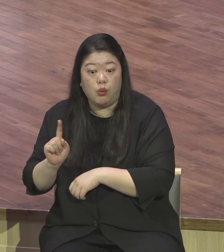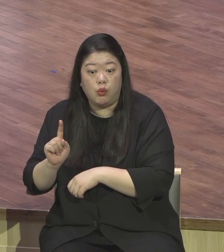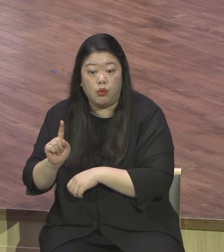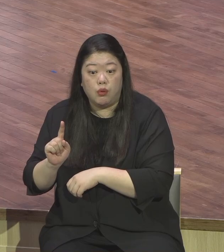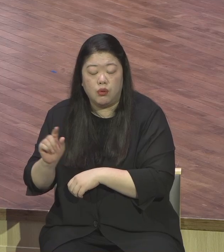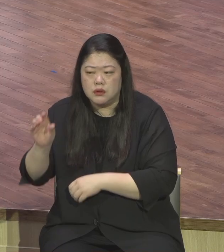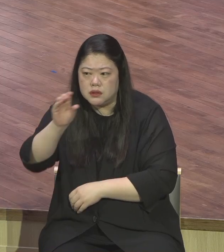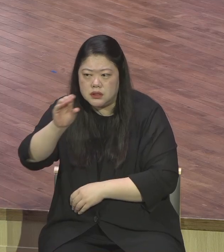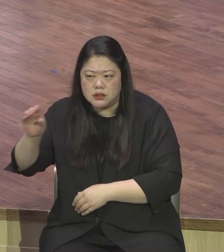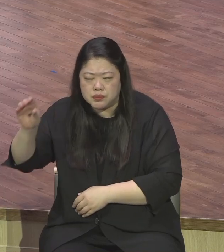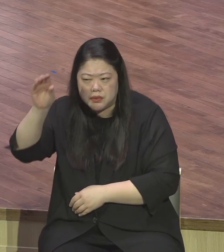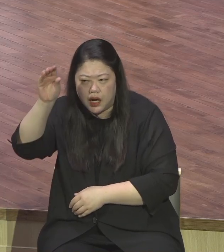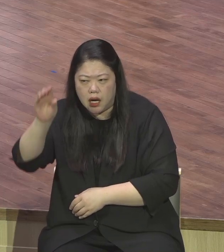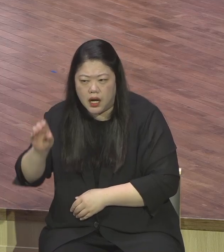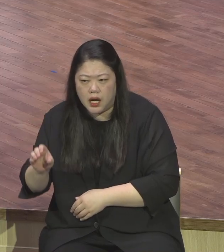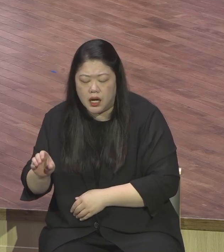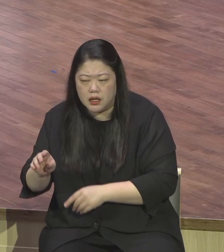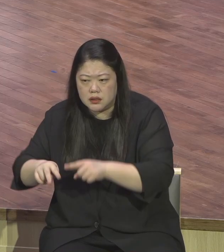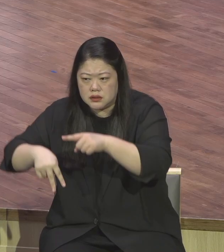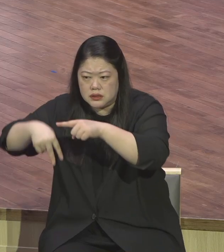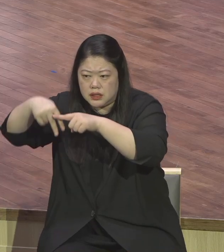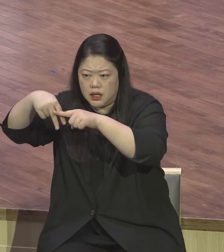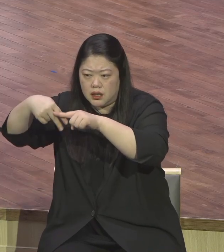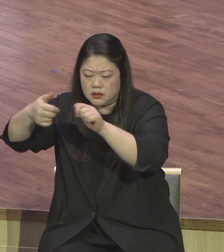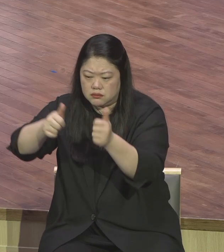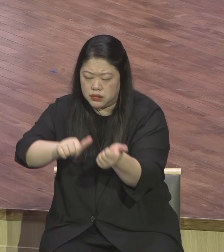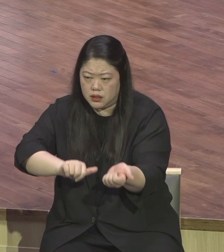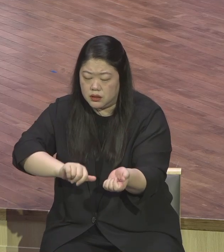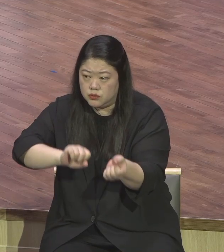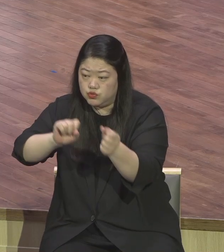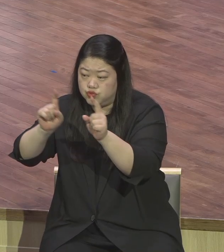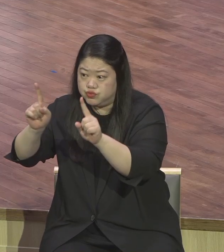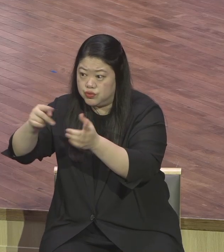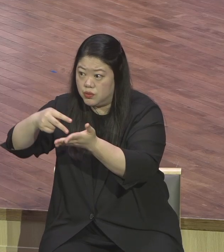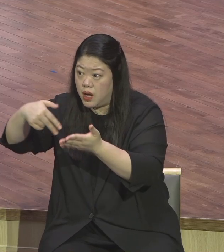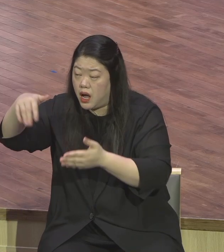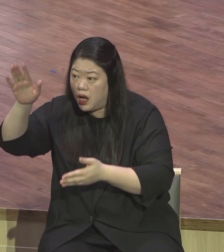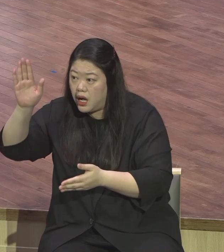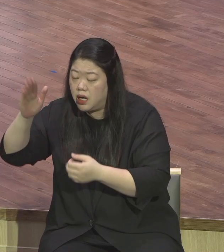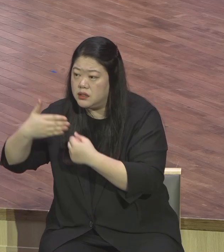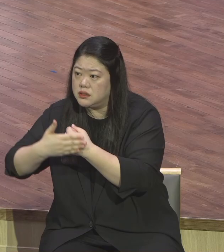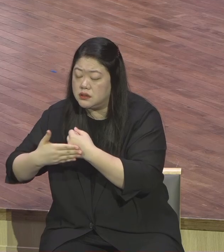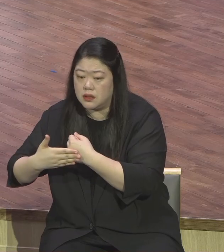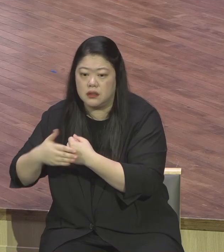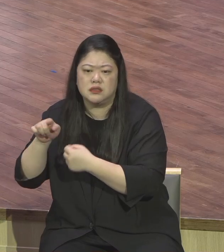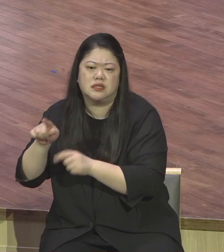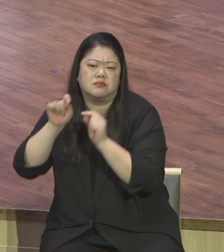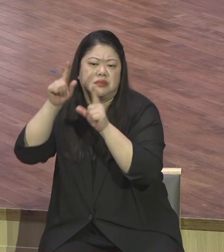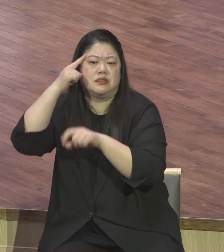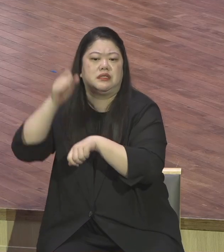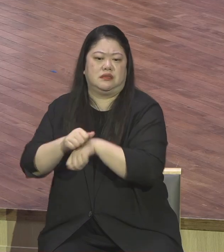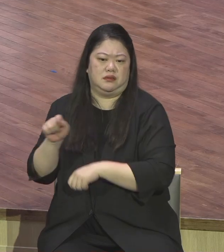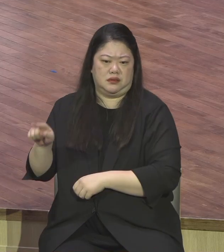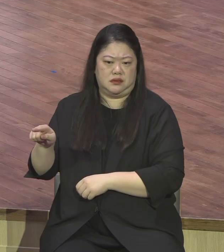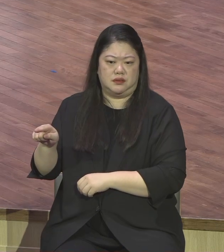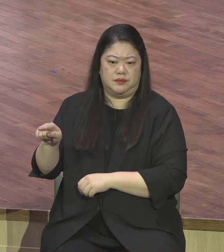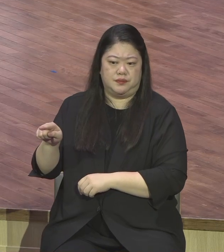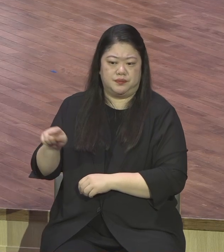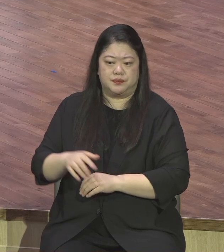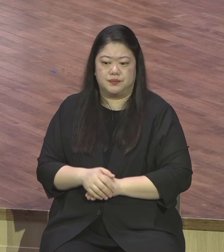감격 부활의 감격 곤전서 1장 18절에 보면 사도 바울이 이것을 십자가의 도라고 발표하시겠습니다 십자가의